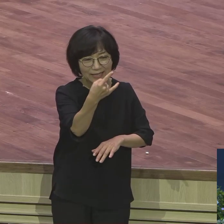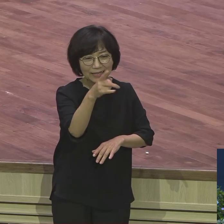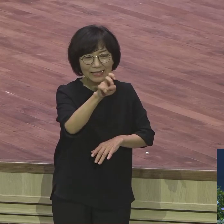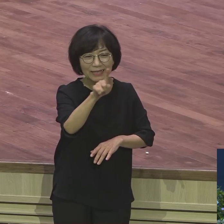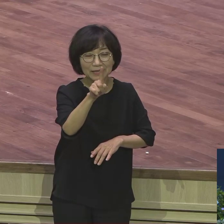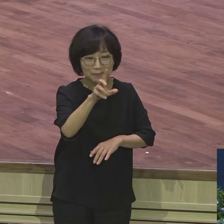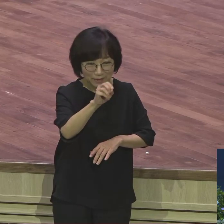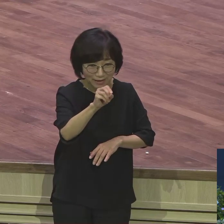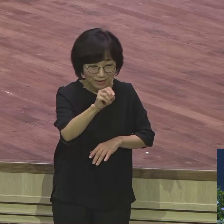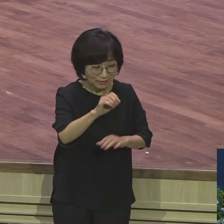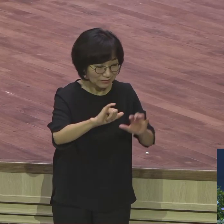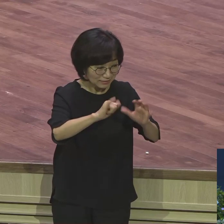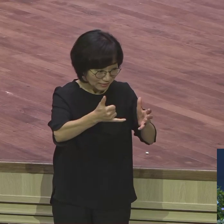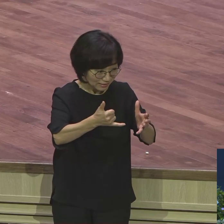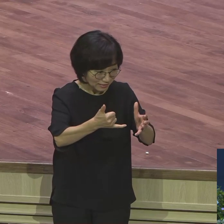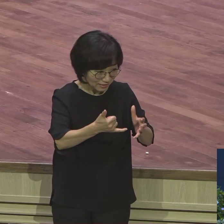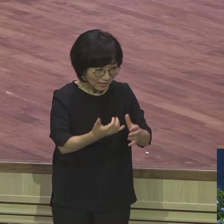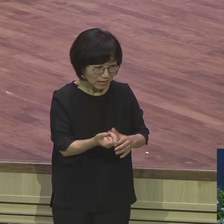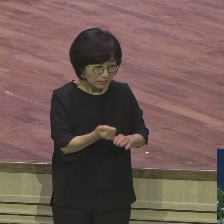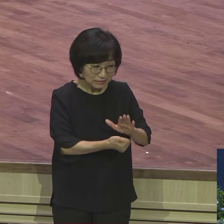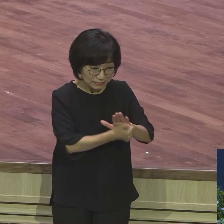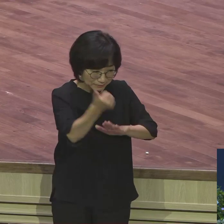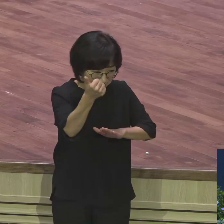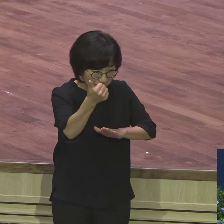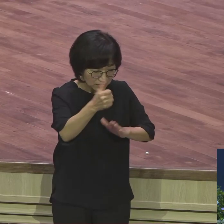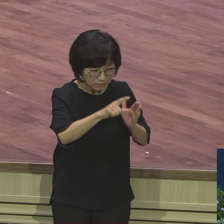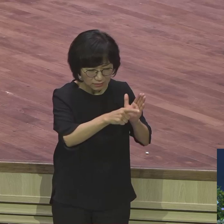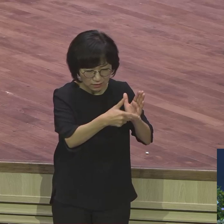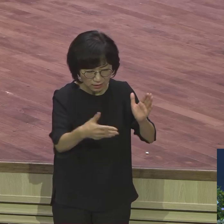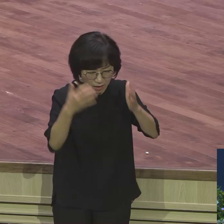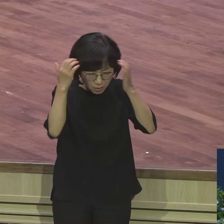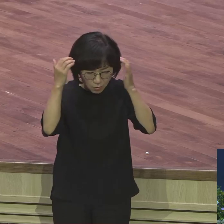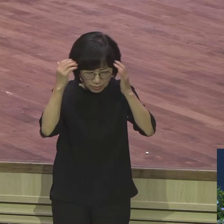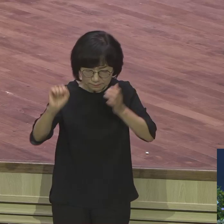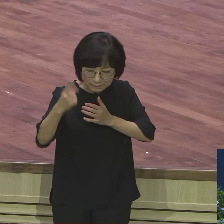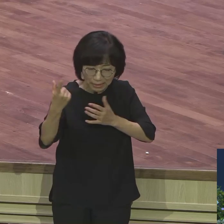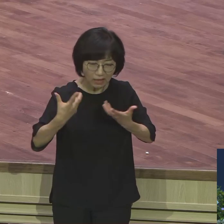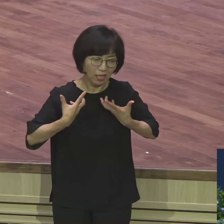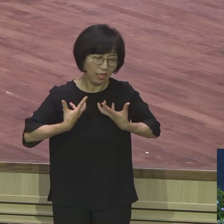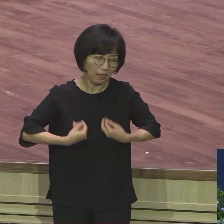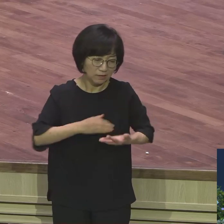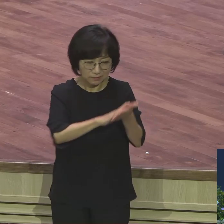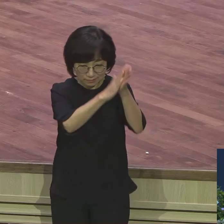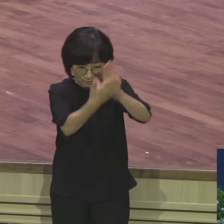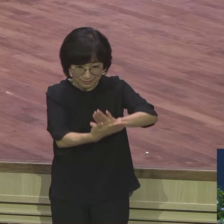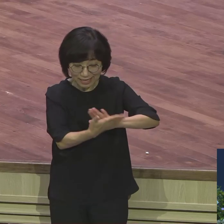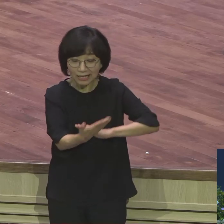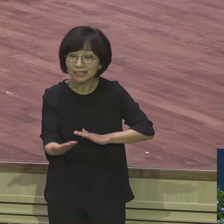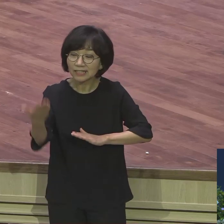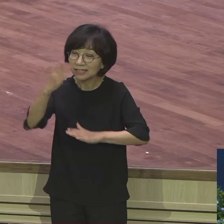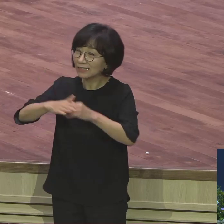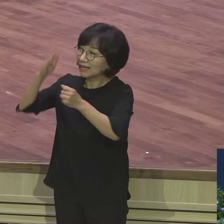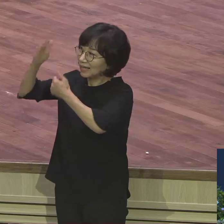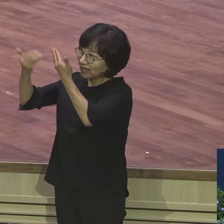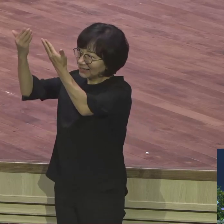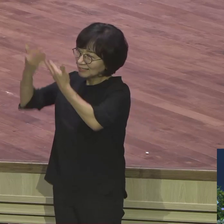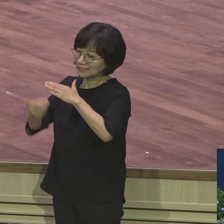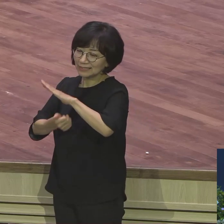절망으로 그렇게 바뀝니다 그러나 하나님이 주시는 희망은 다릅니다 그래서